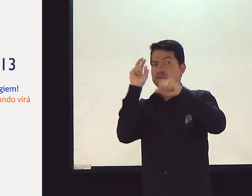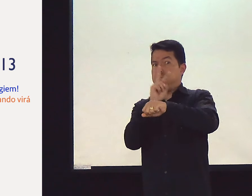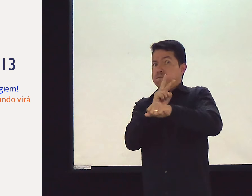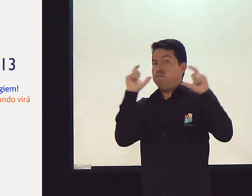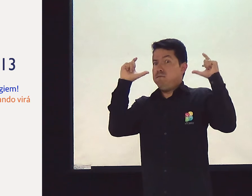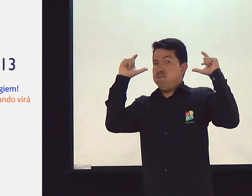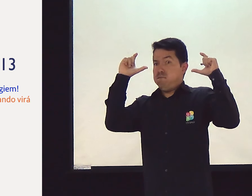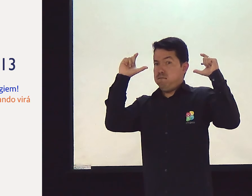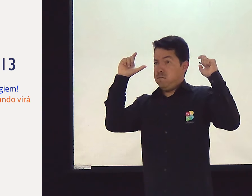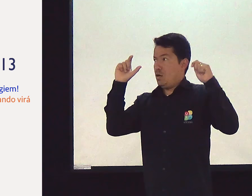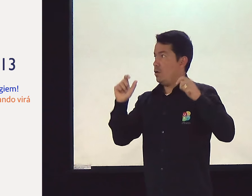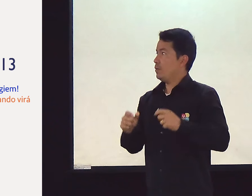Vigiem.